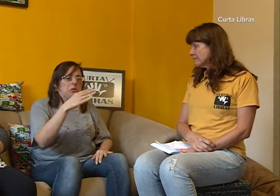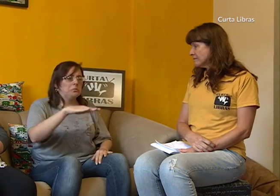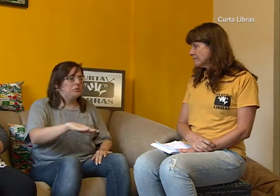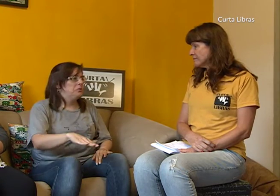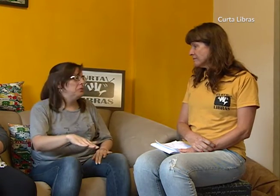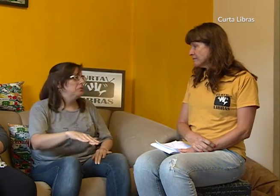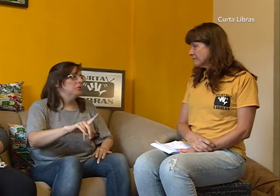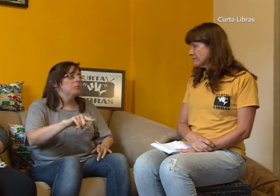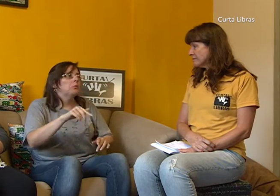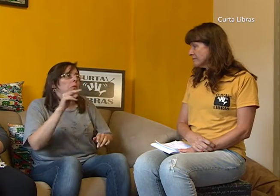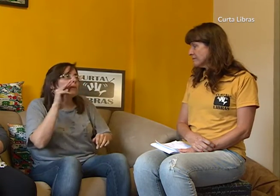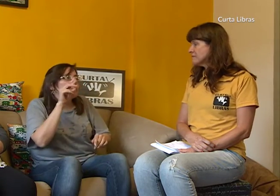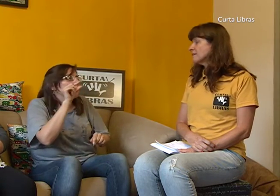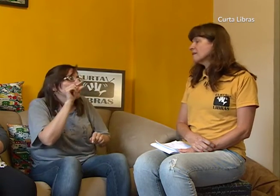eu sabia apenas os sinais básicos.